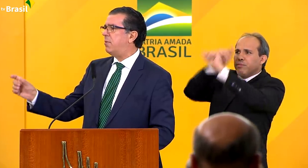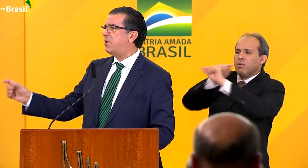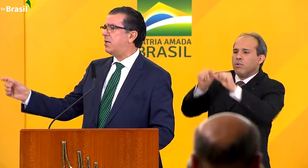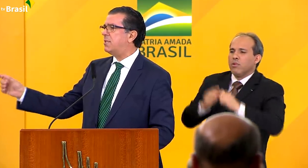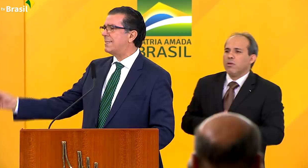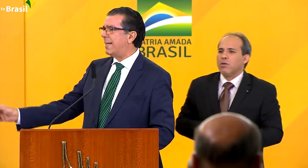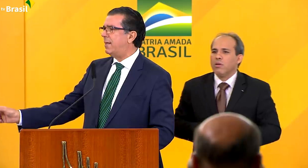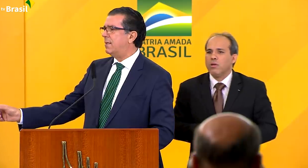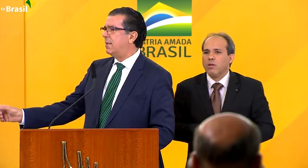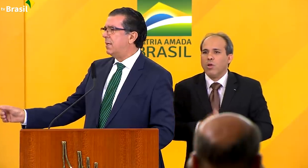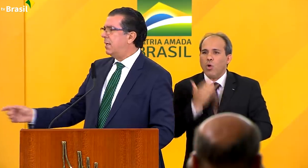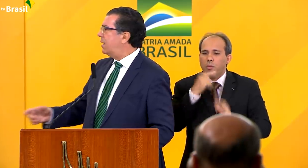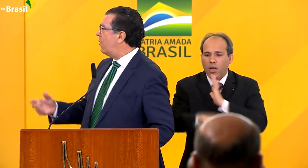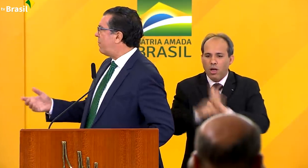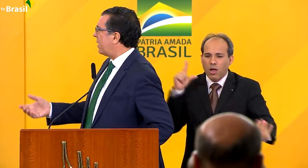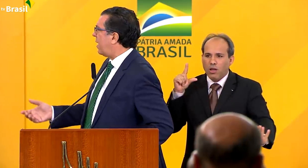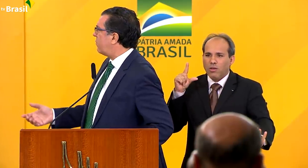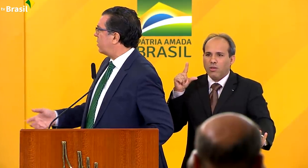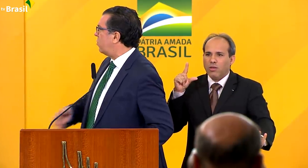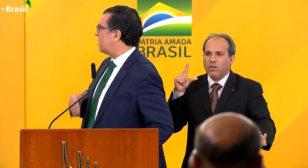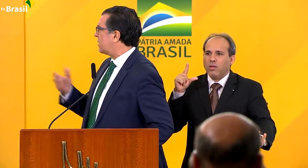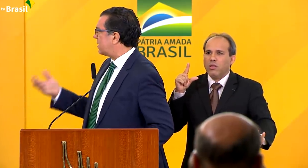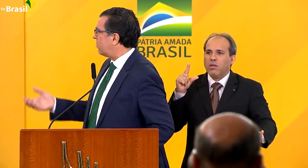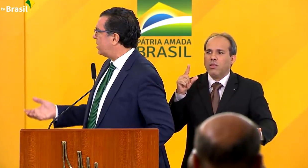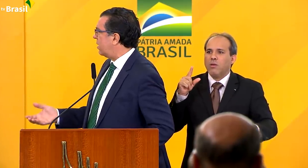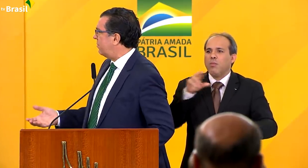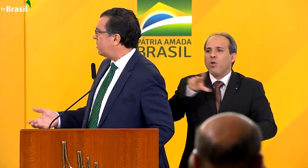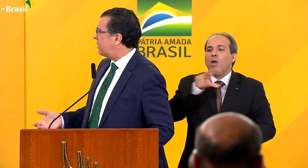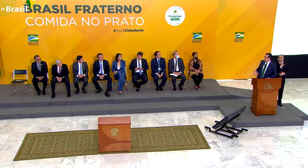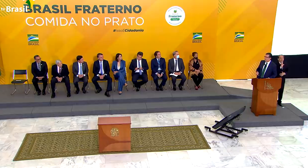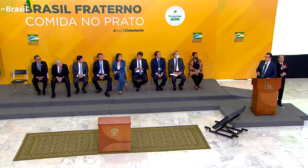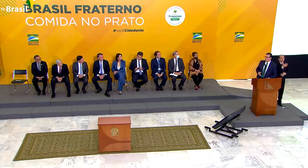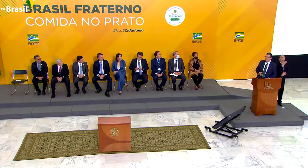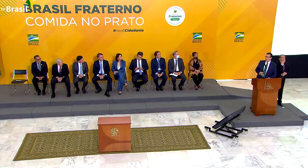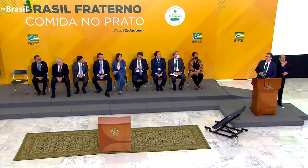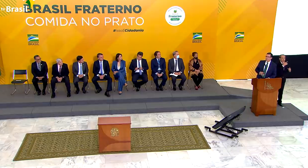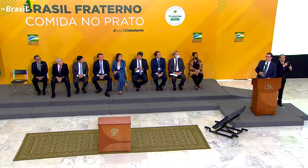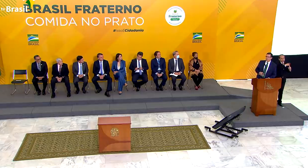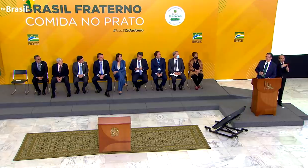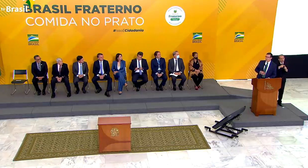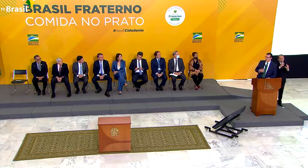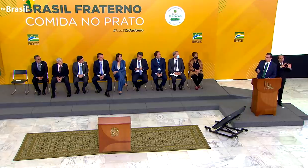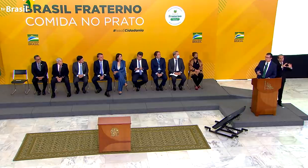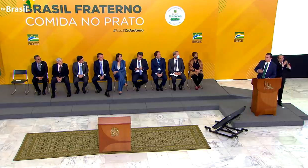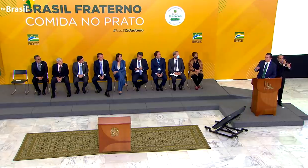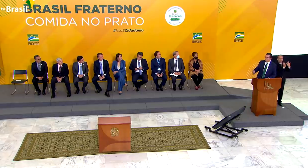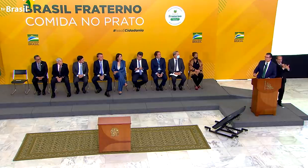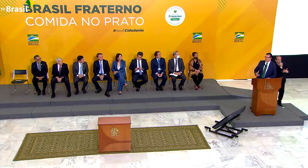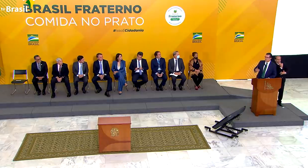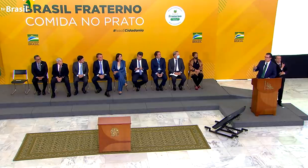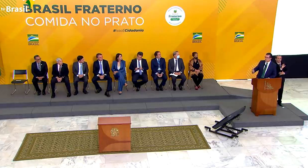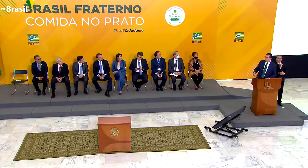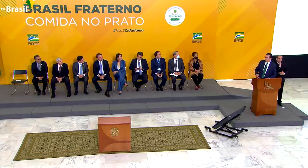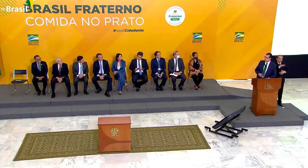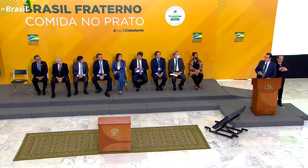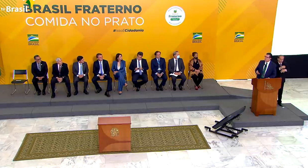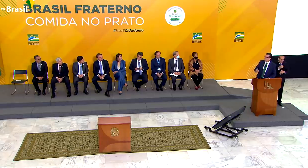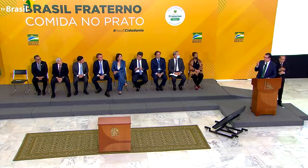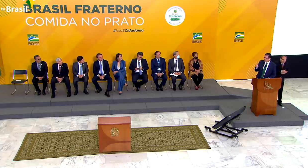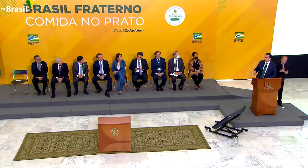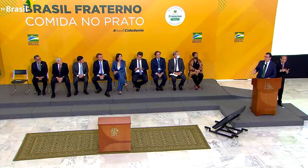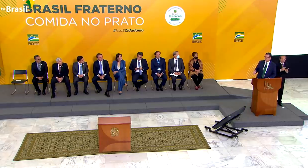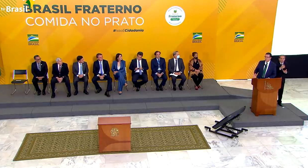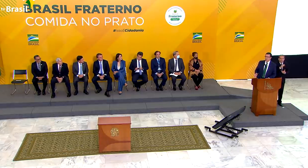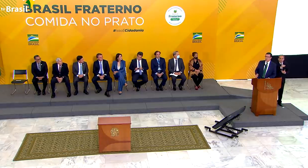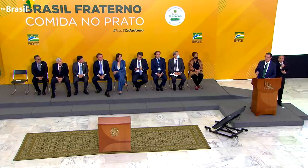preferencialmente antes de. Ele não é aplicável a todas as categorias de alimentos, evidentemente. Os alimentos frescos, as carnes frescas, os leites frescos,